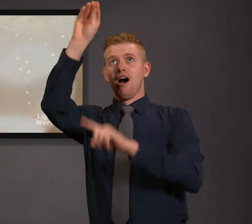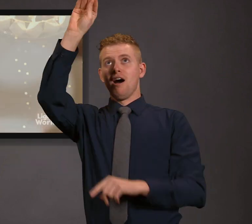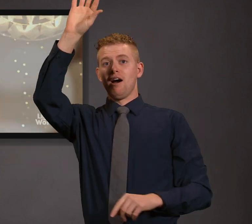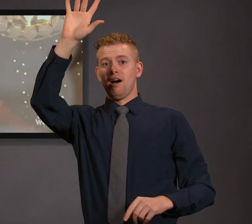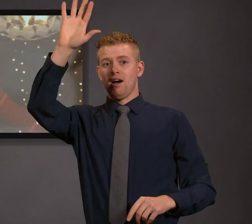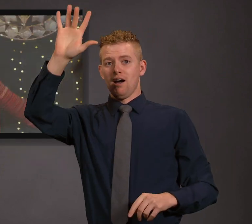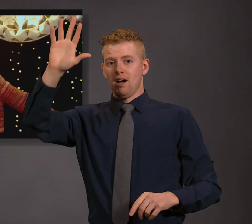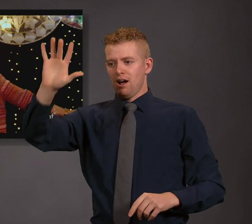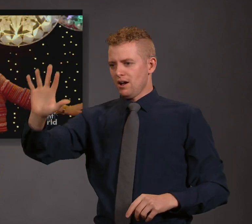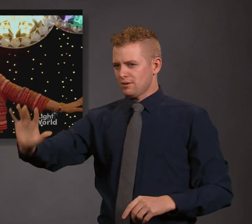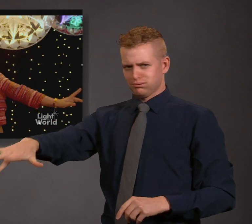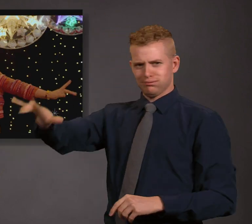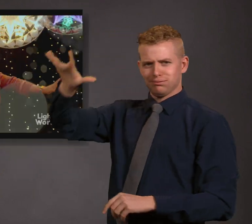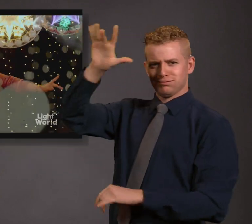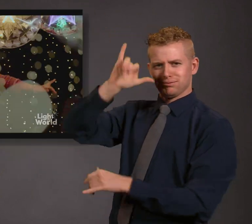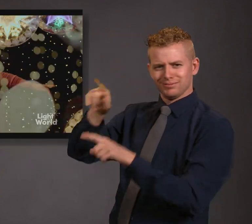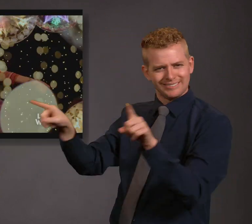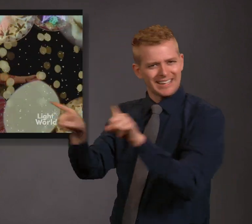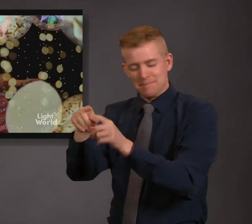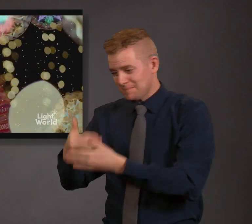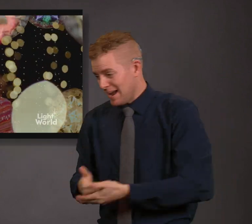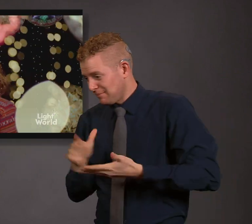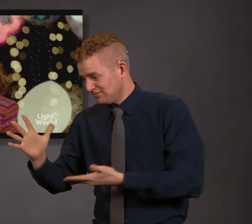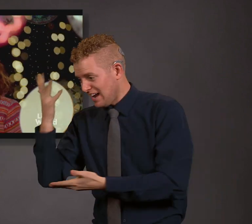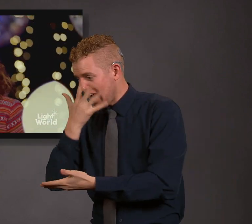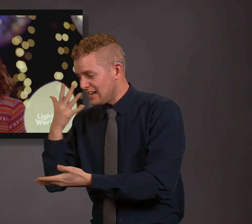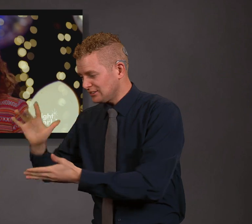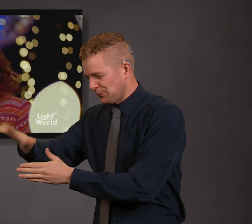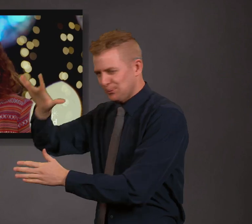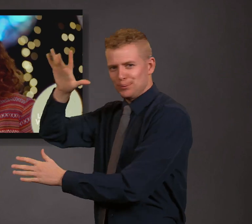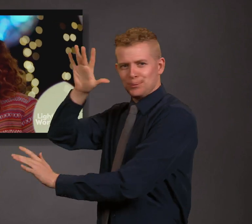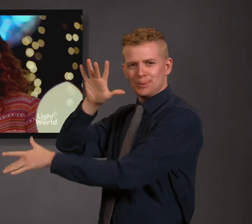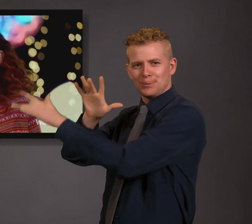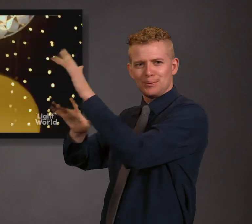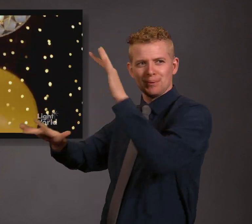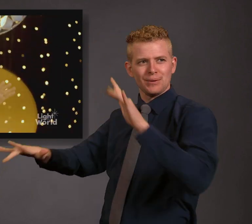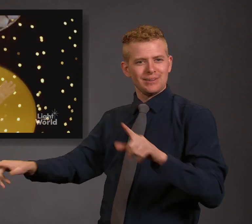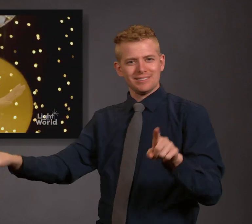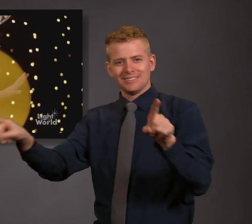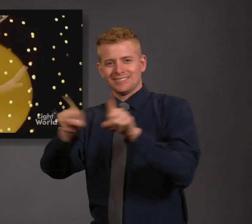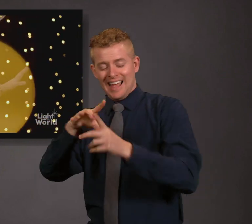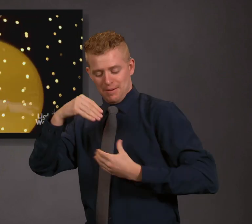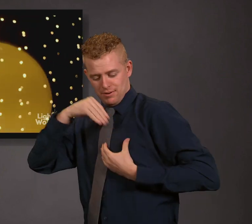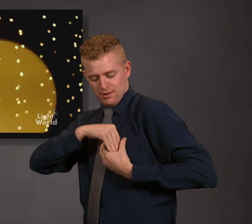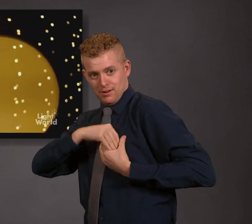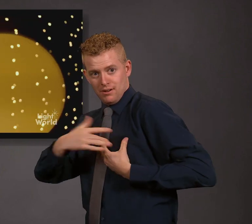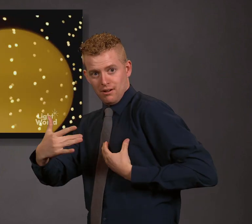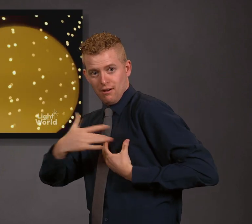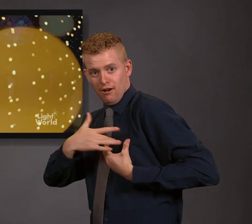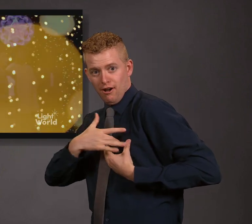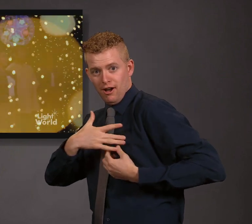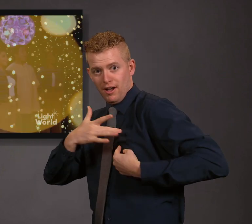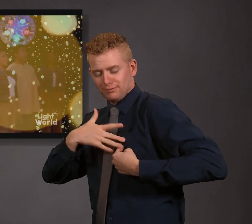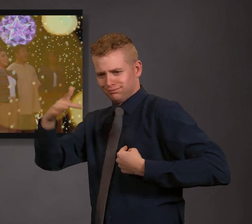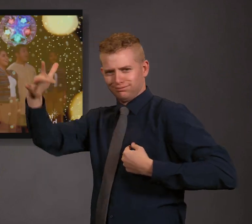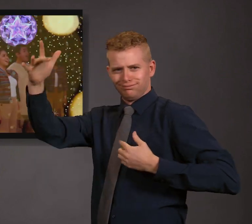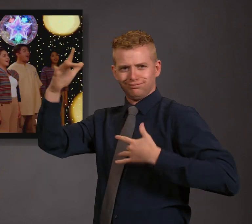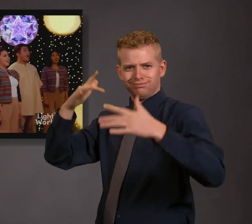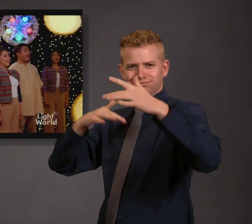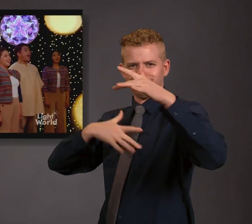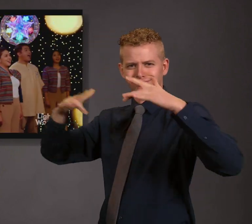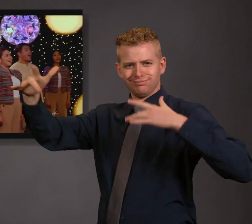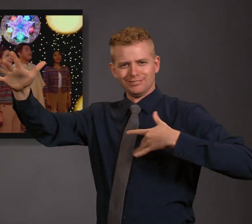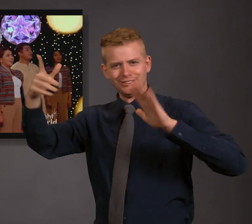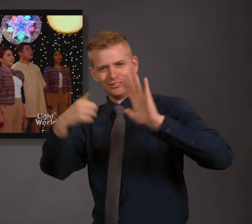Nang ilaw na nagmubula sa mga pusong